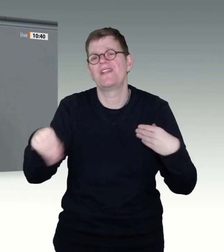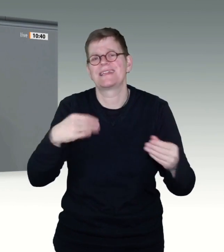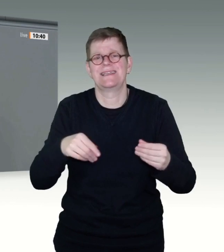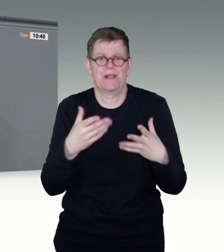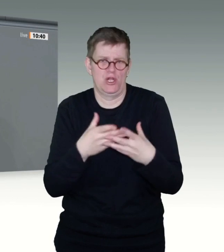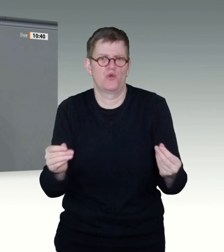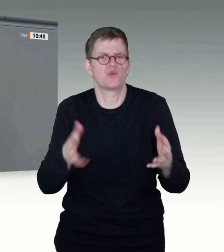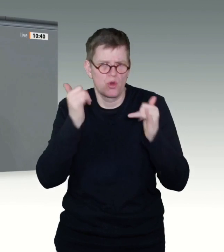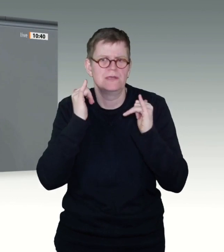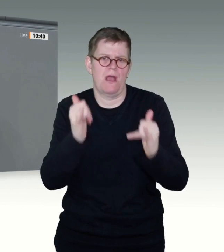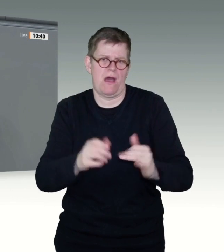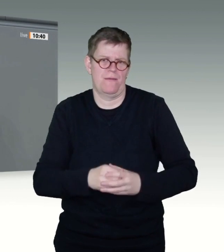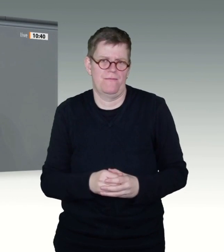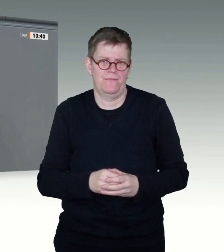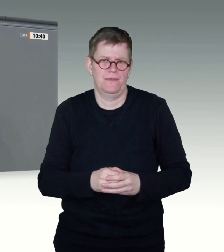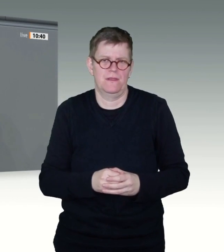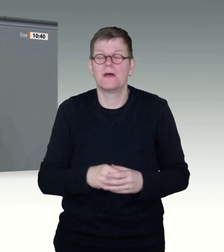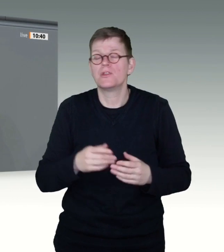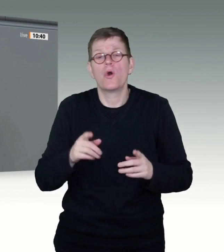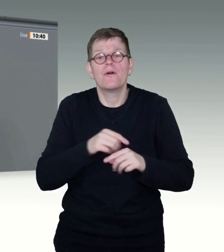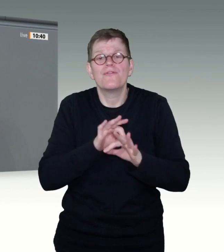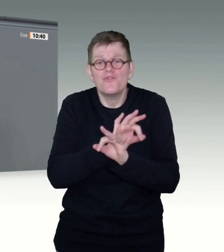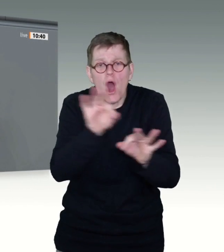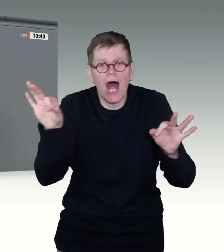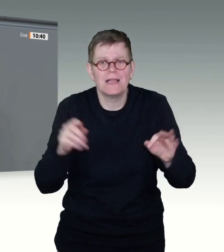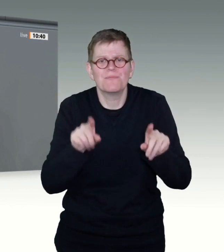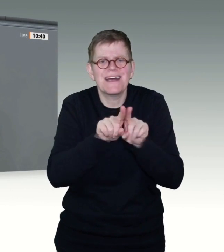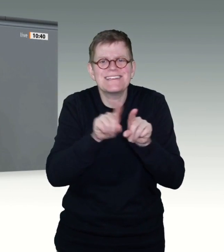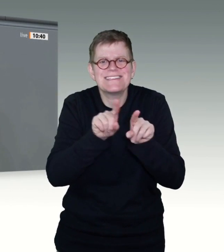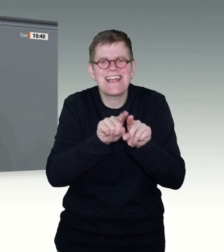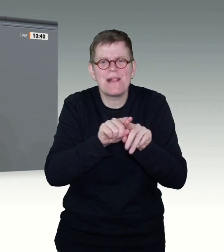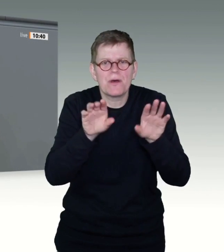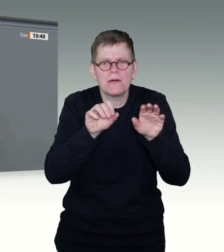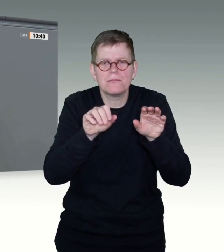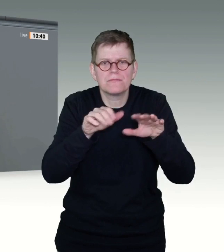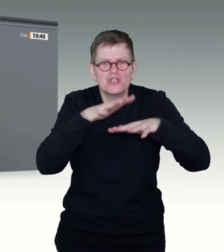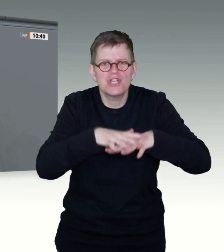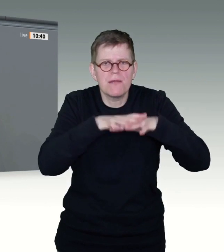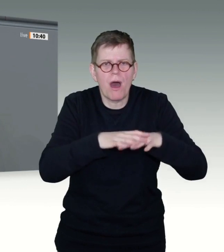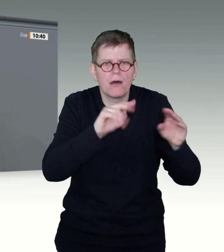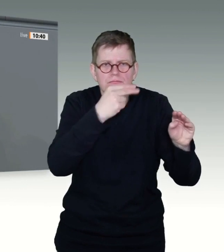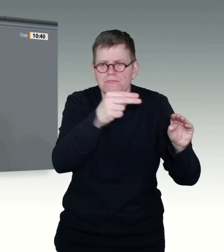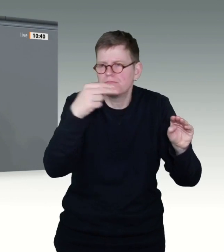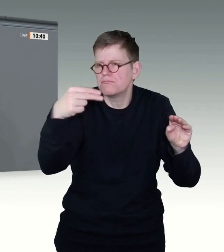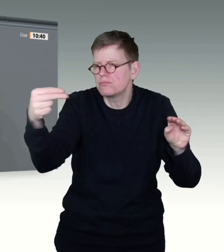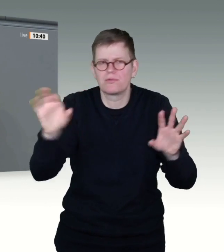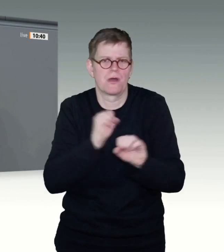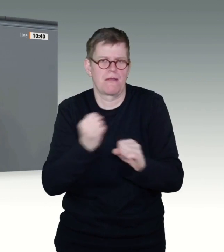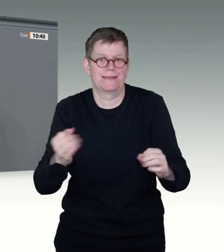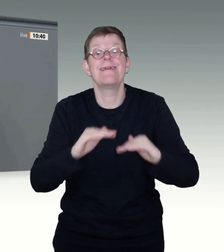Wir haben den Ländern genug Freiraum gegeben, um vor Ort diese individuellen Lösungen zu suchen. In vielen Regionen klappt